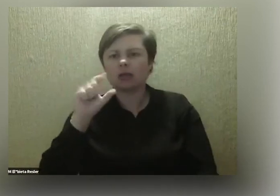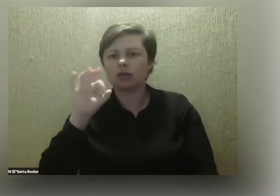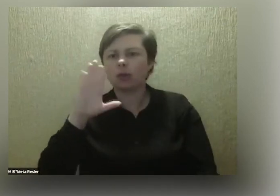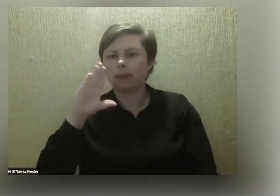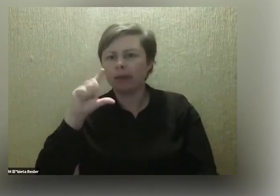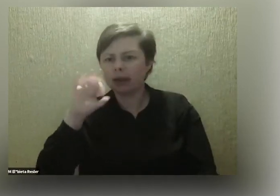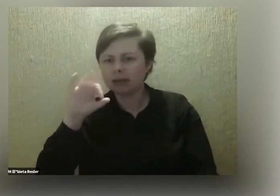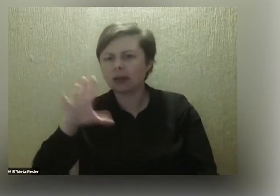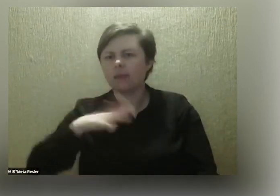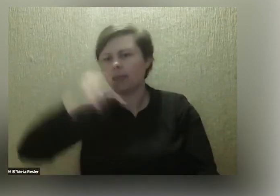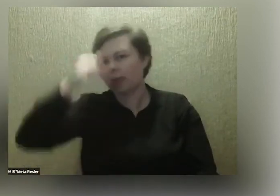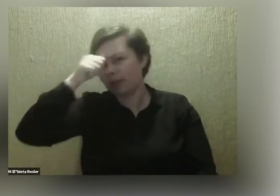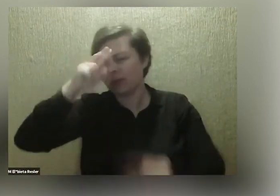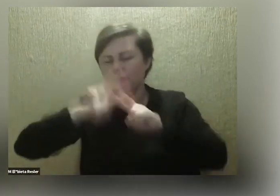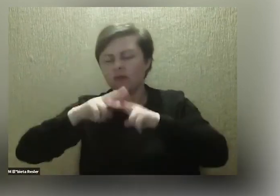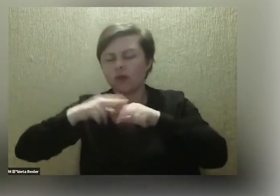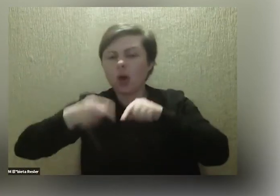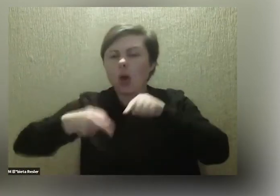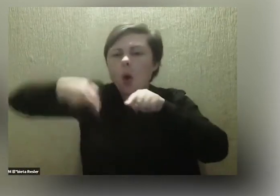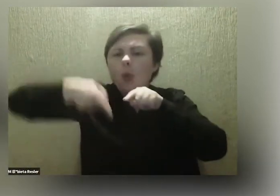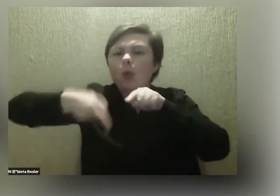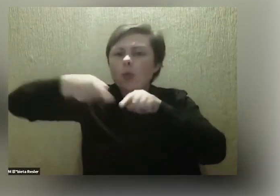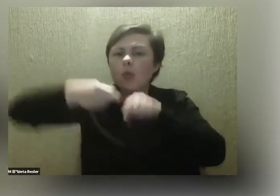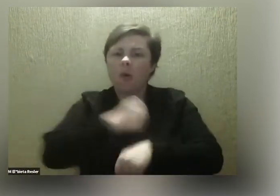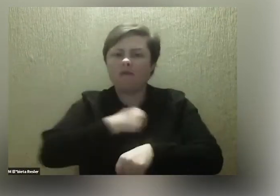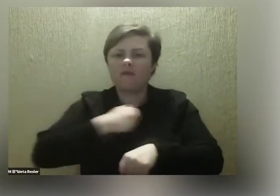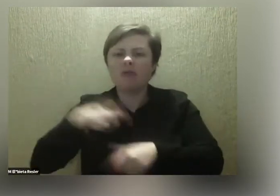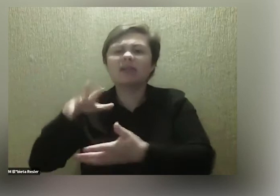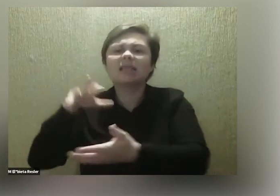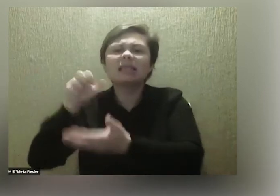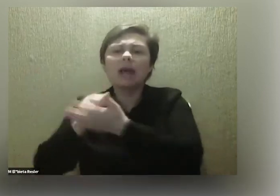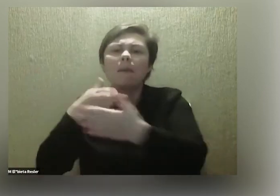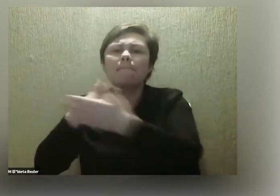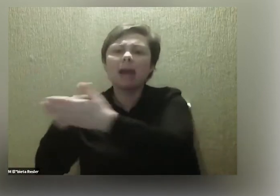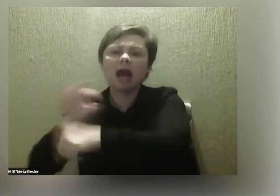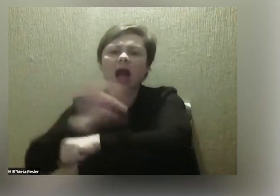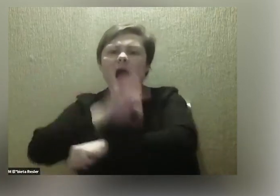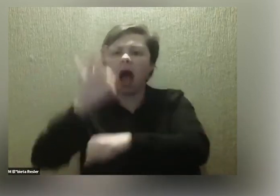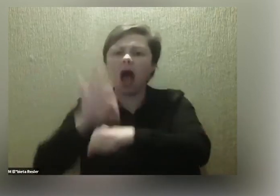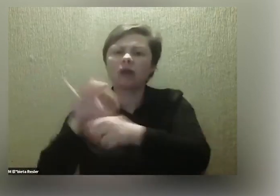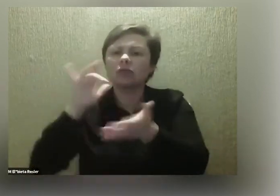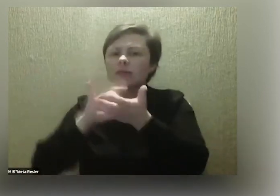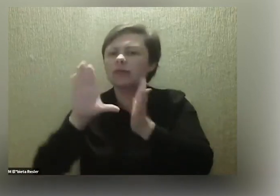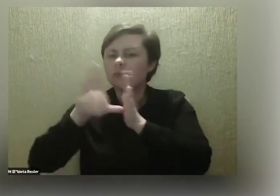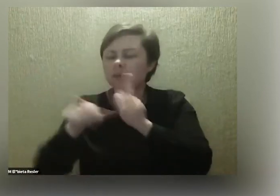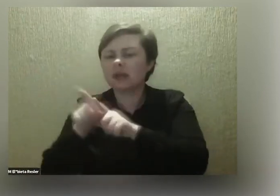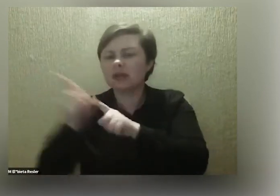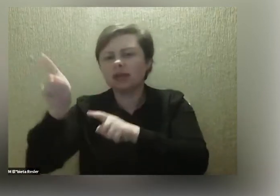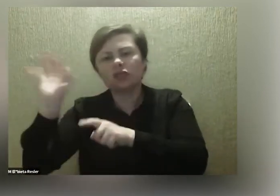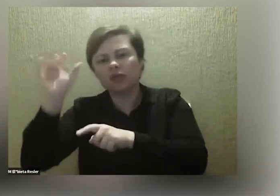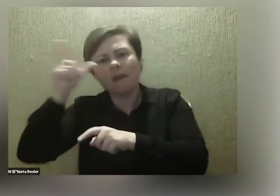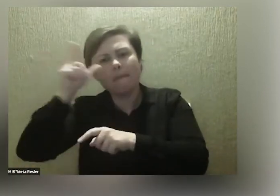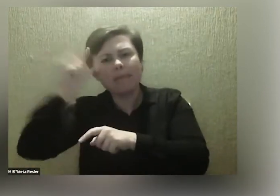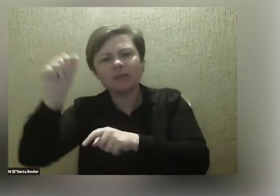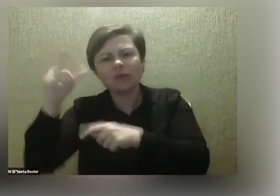Kulawa Warszawa. Zajmują się barierami architektonicznymi w mieście. W dużej mierze też z perspektywy Włuskowiczu.